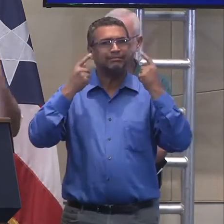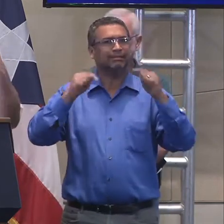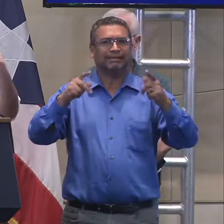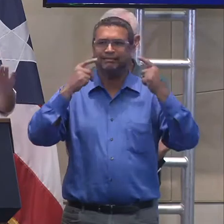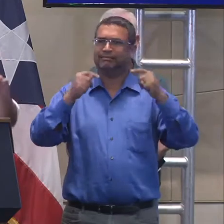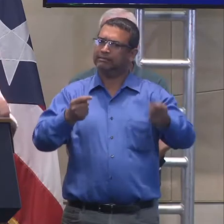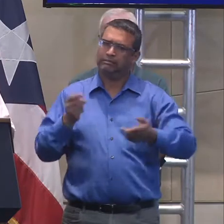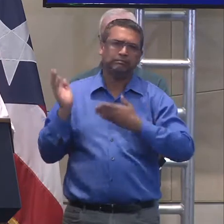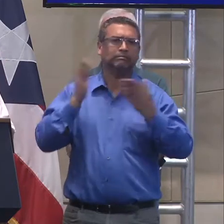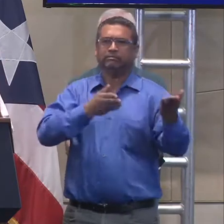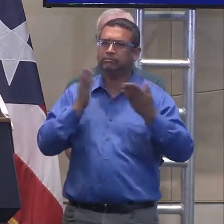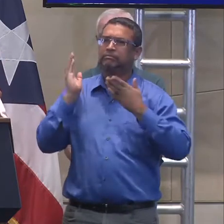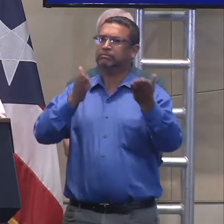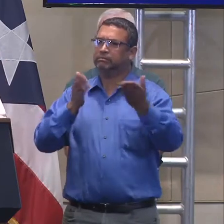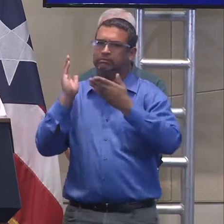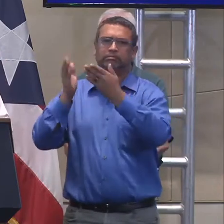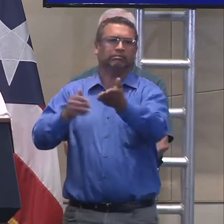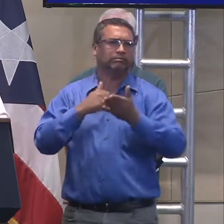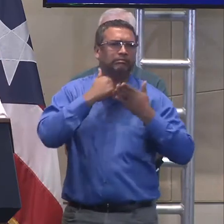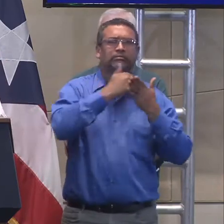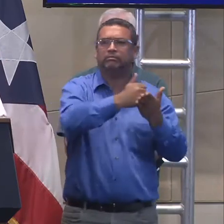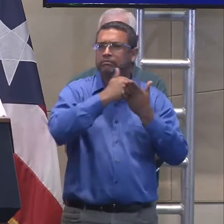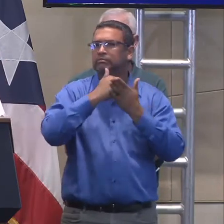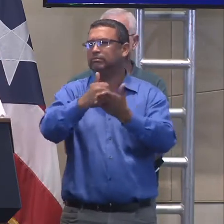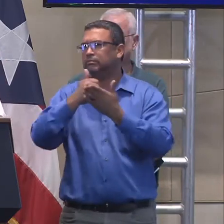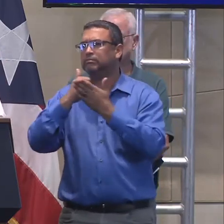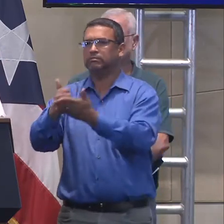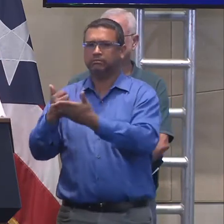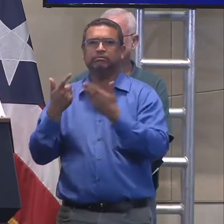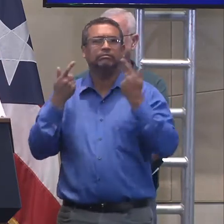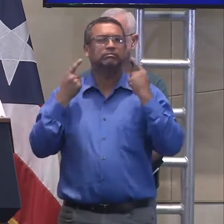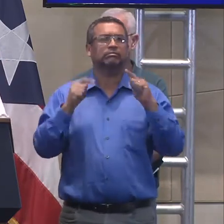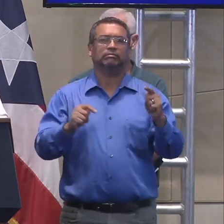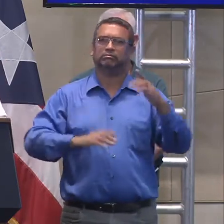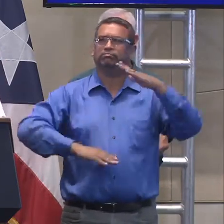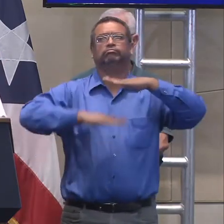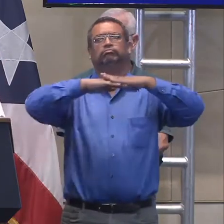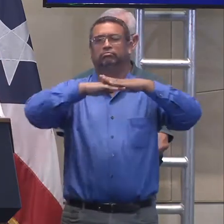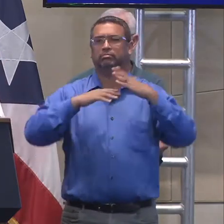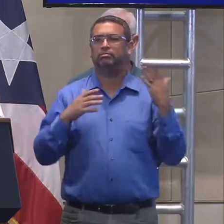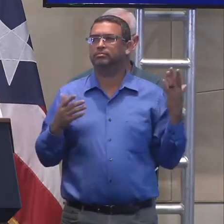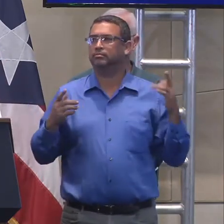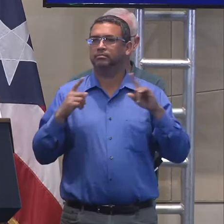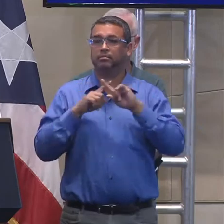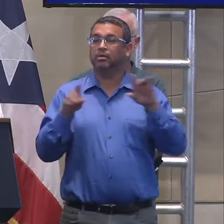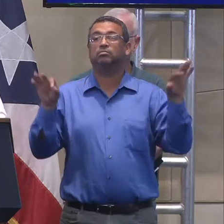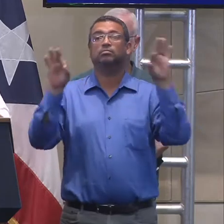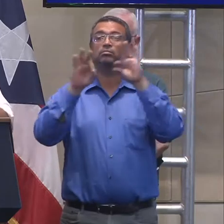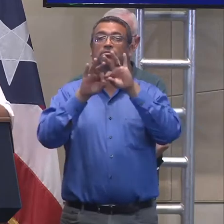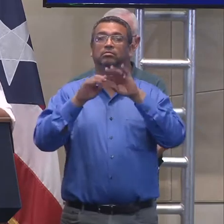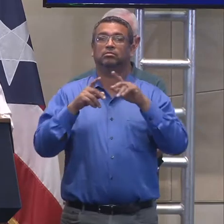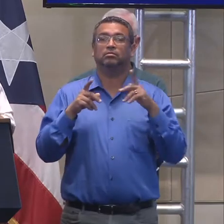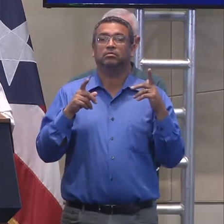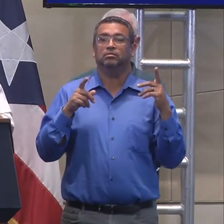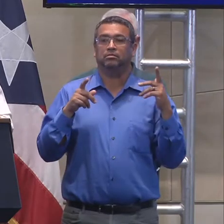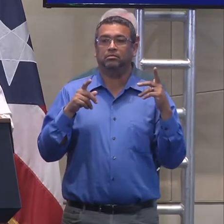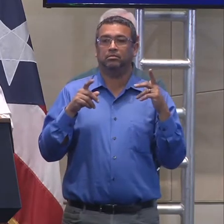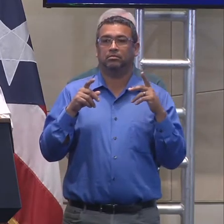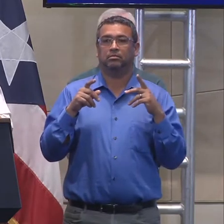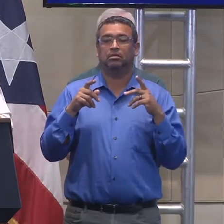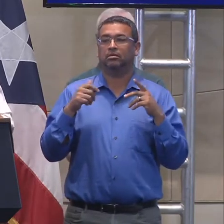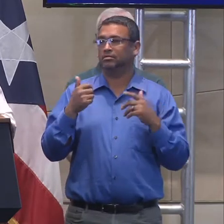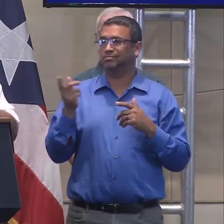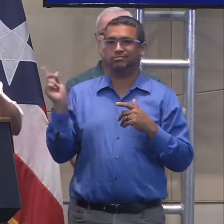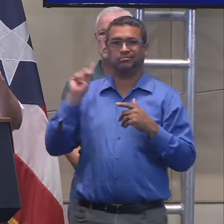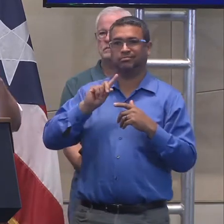sacando todo lo que podemos sacar. Ahora bien, reitero un punto bien importante, aquí tiene que ver visibilidad y el gobierno central no lo puede